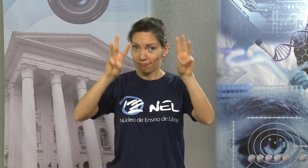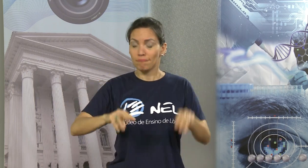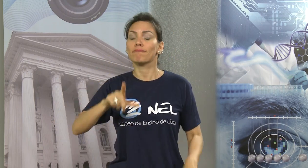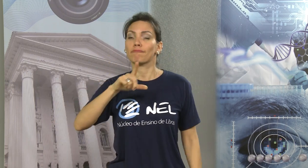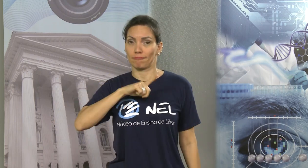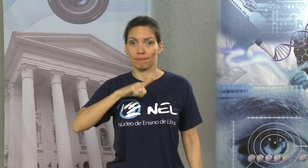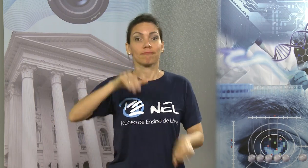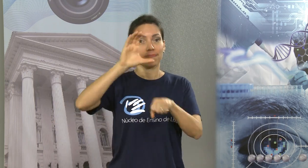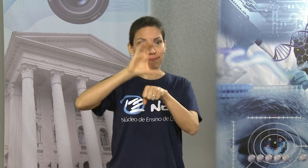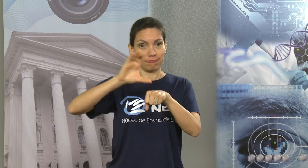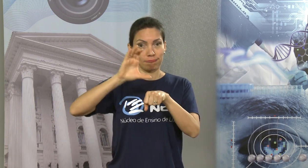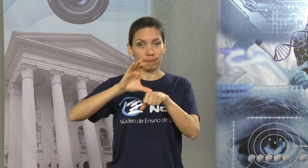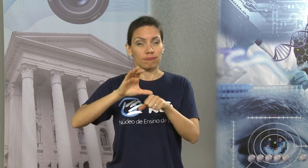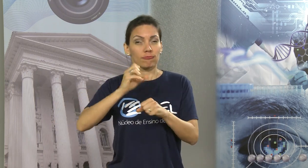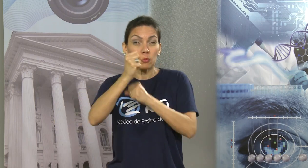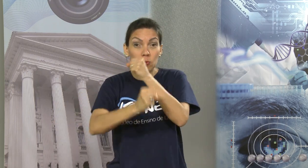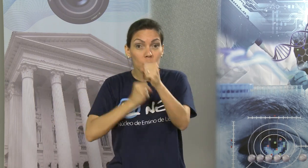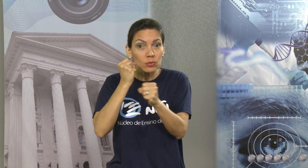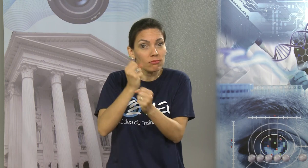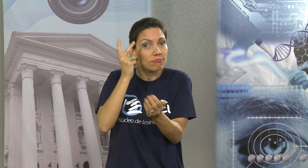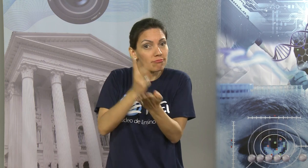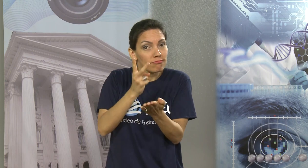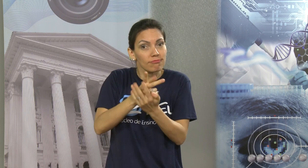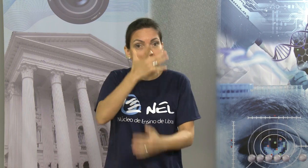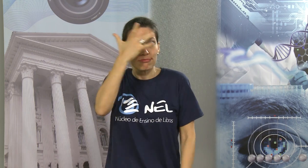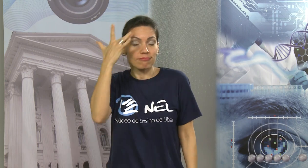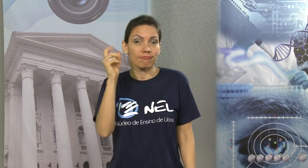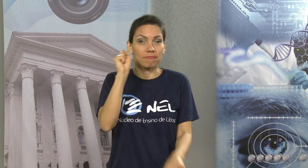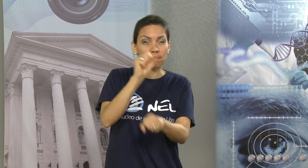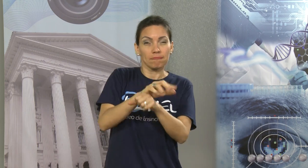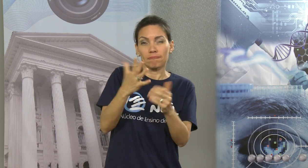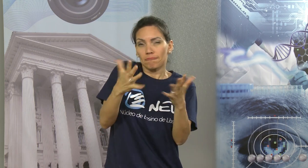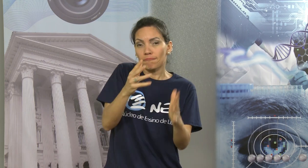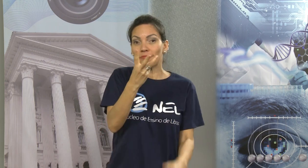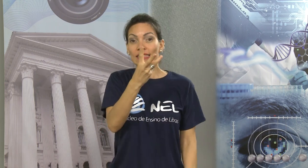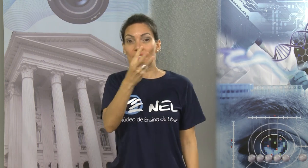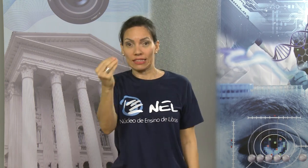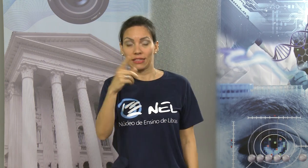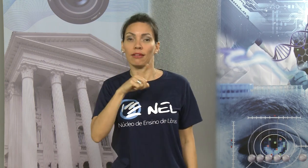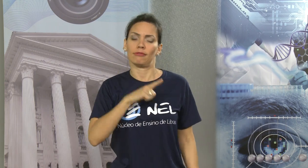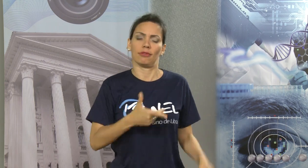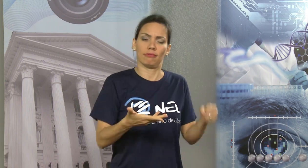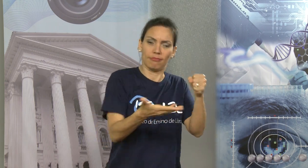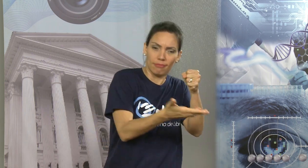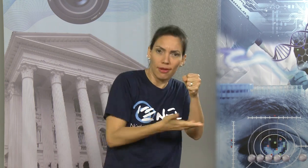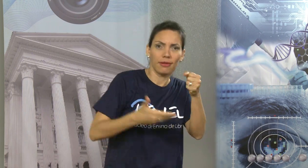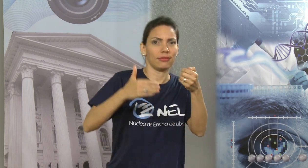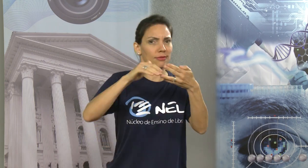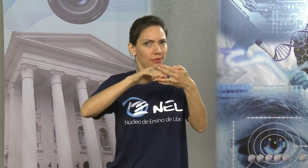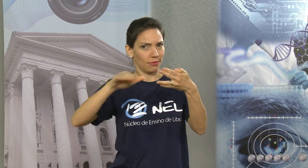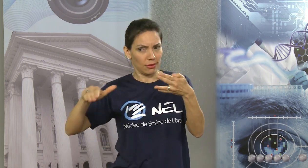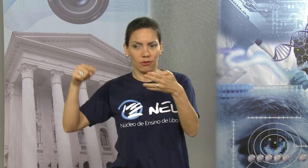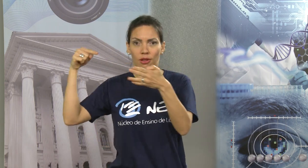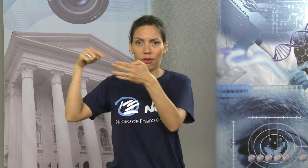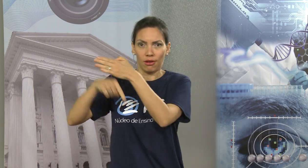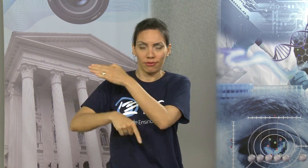Aqui na universidade, o curso anualmente conta com um ingresso de 300 alunos distribuídos entre os níveis